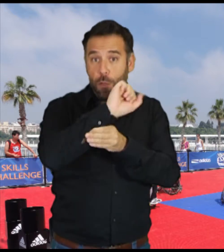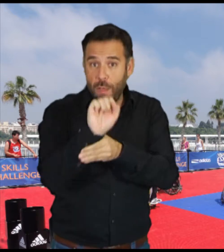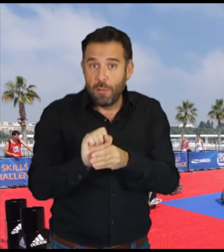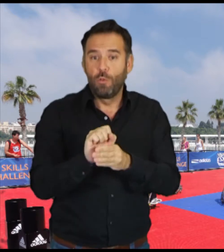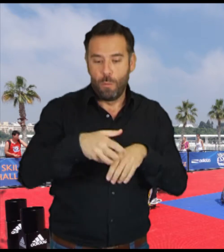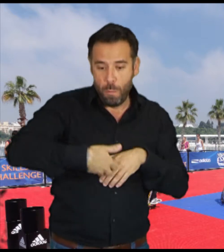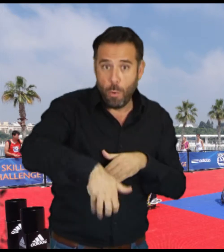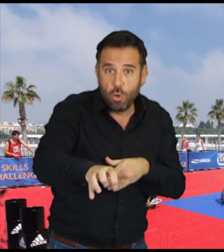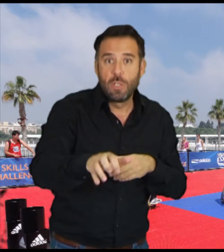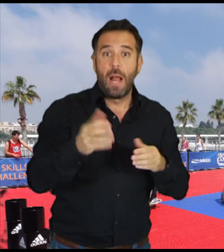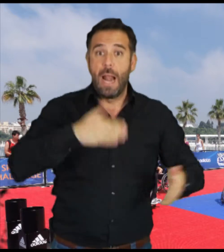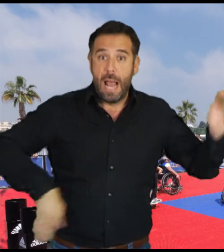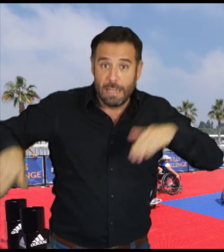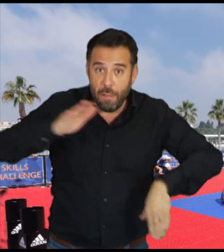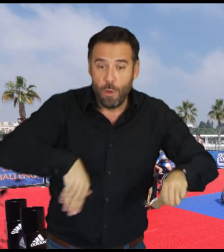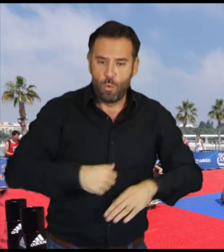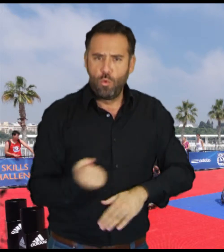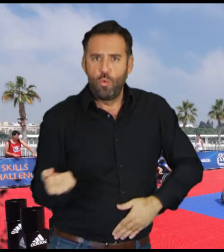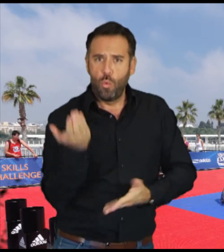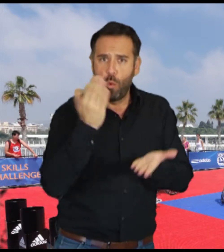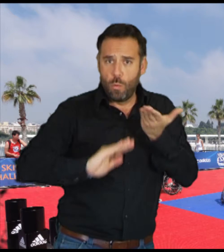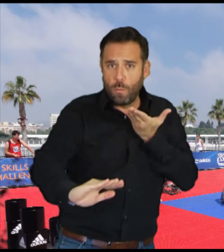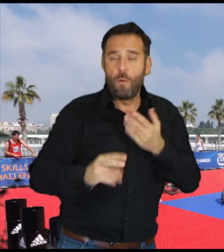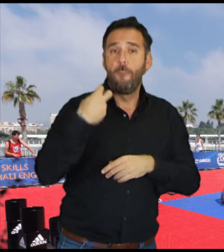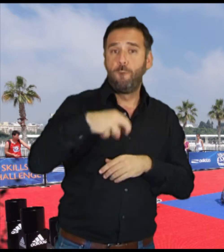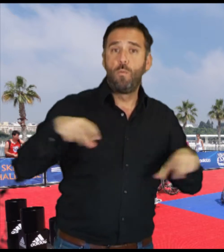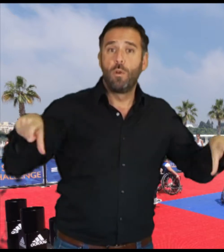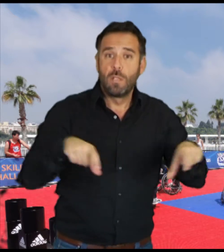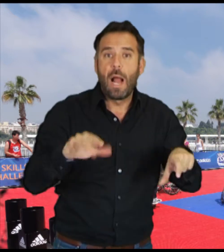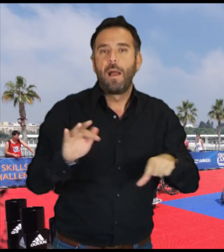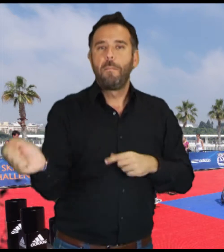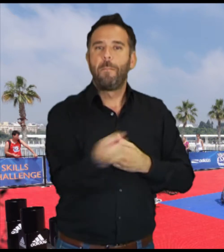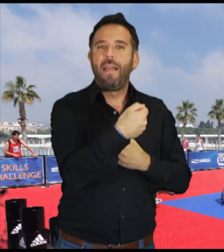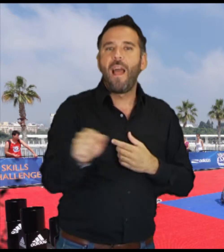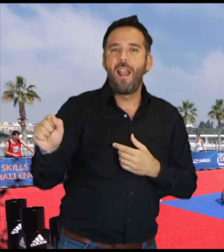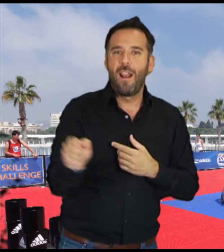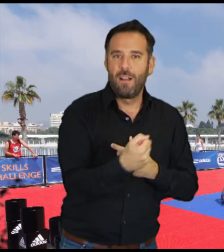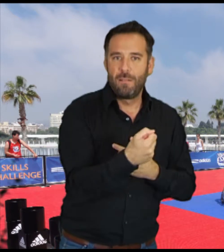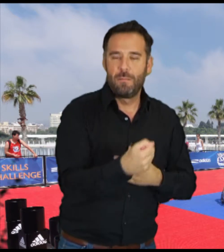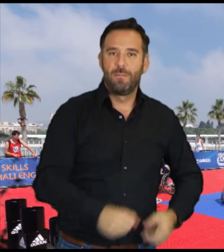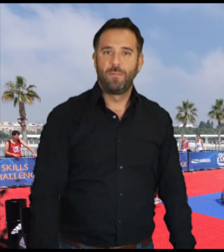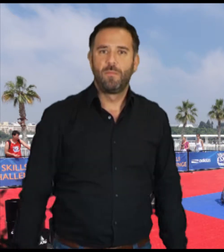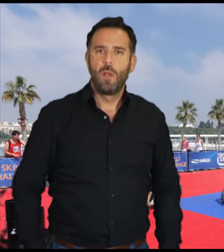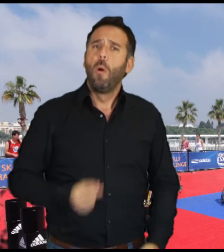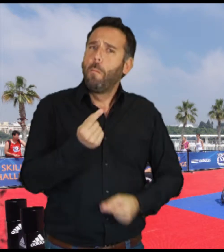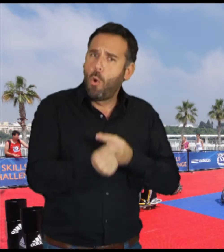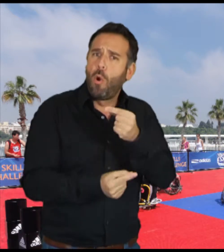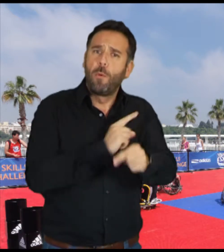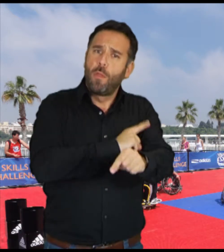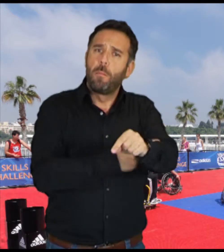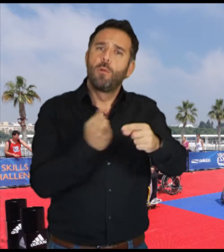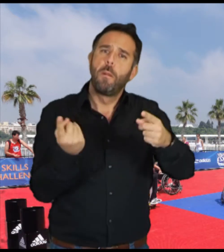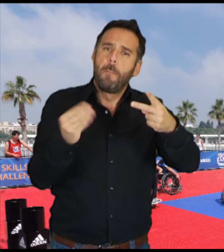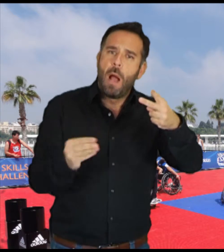natación, judo y futbol sala y pádel. Las modalidades deportivas se irán ampliando progresivamente.